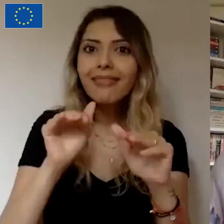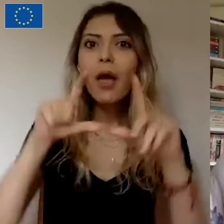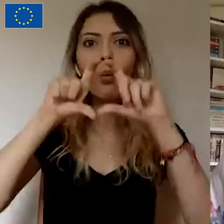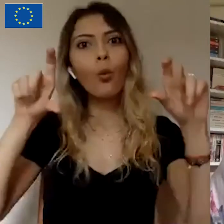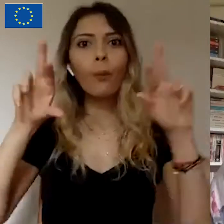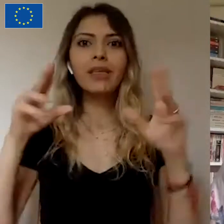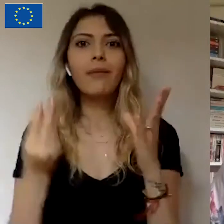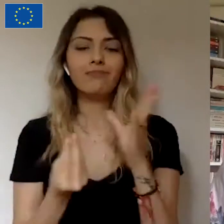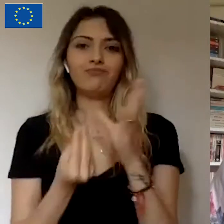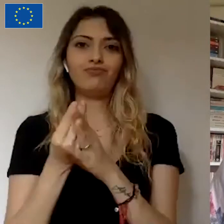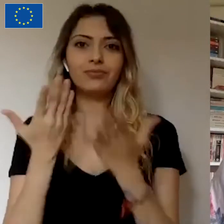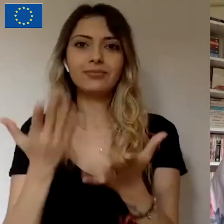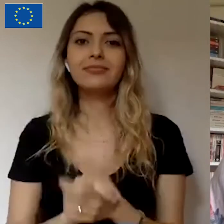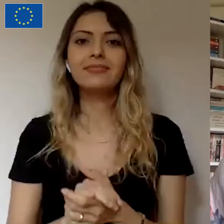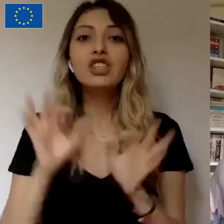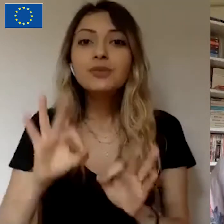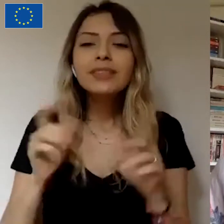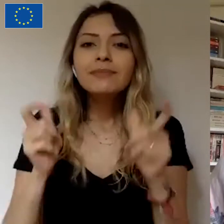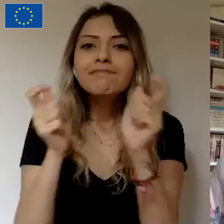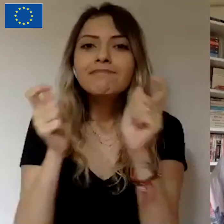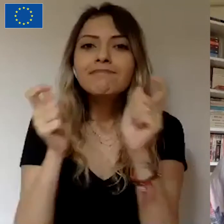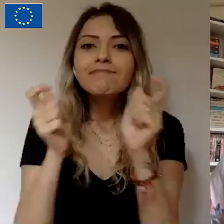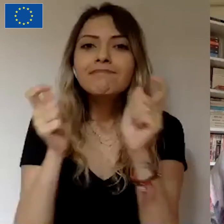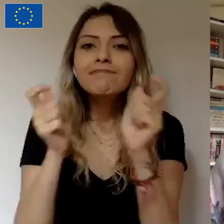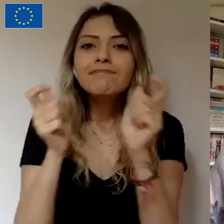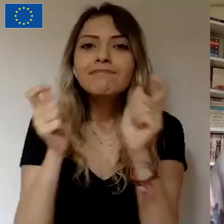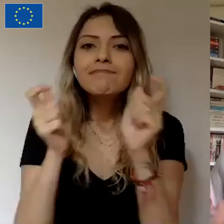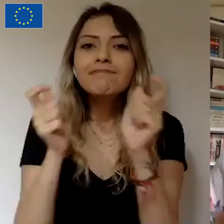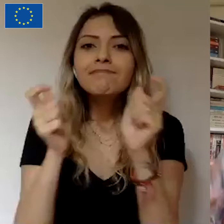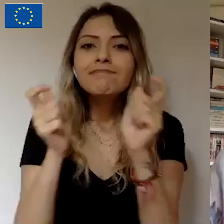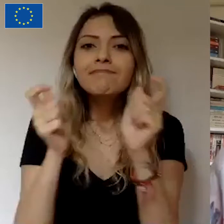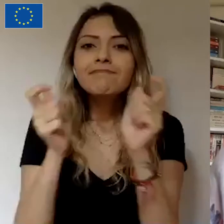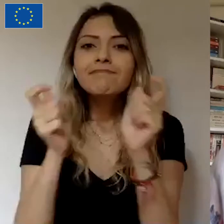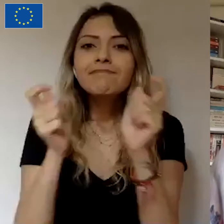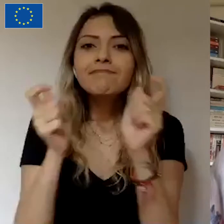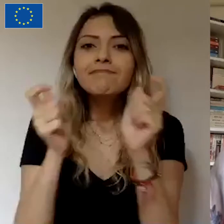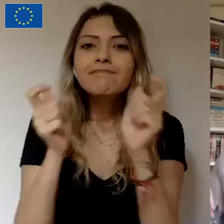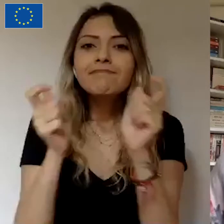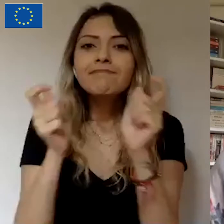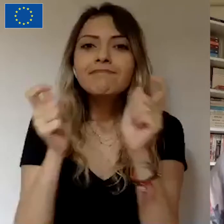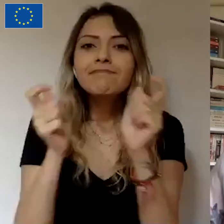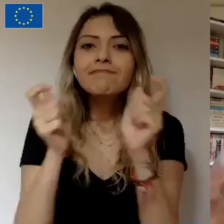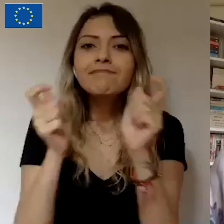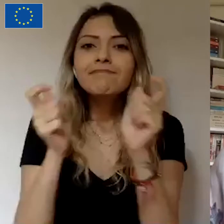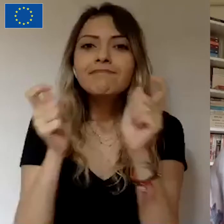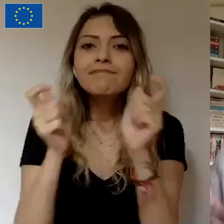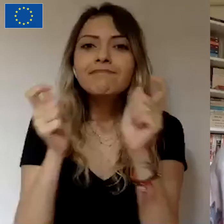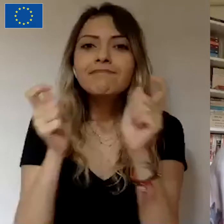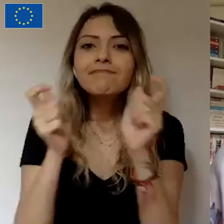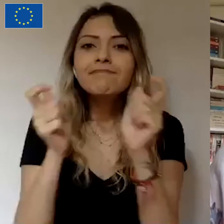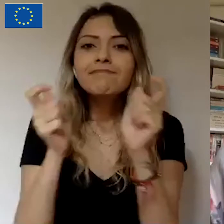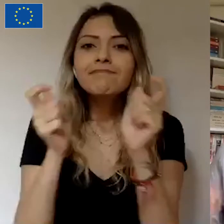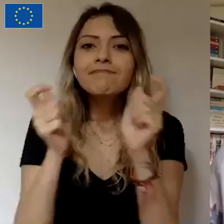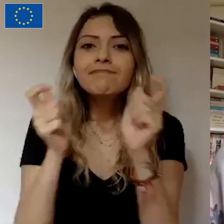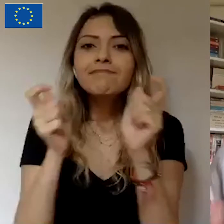çıktı dediniz. Şimdi tabii sivil toplum örgütleri de hayal ettiğimiz iyi dünyaya ulaşabilmek için, o dünyaya dair bir